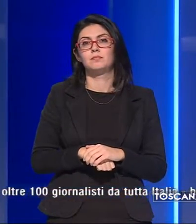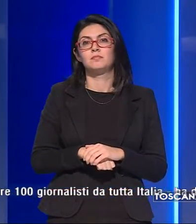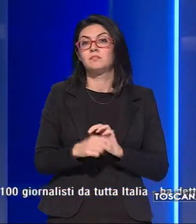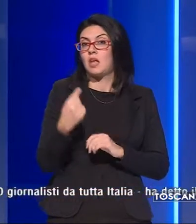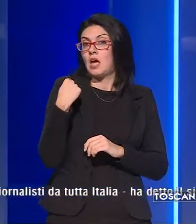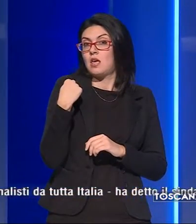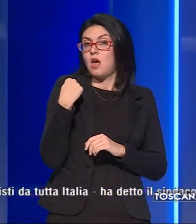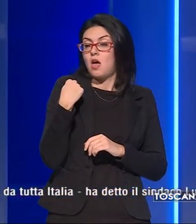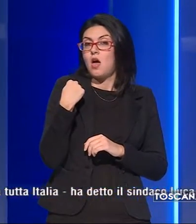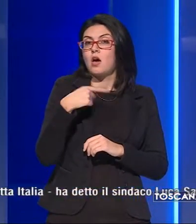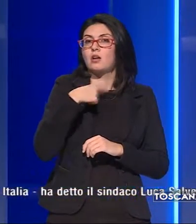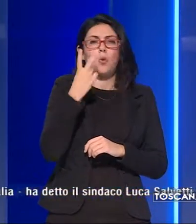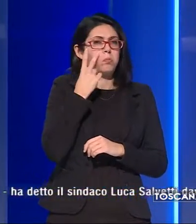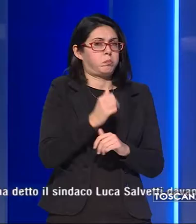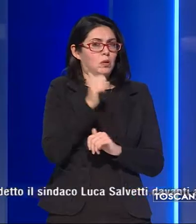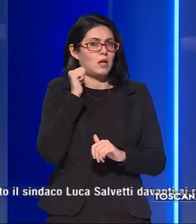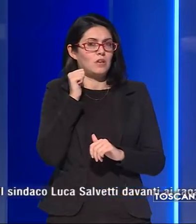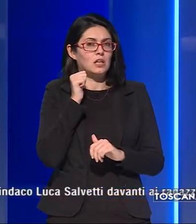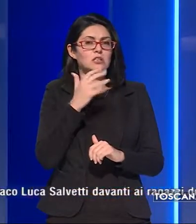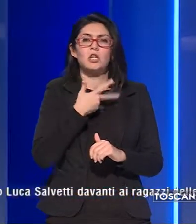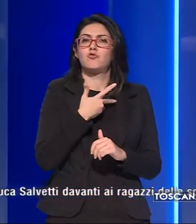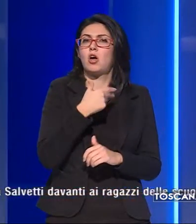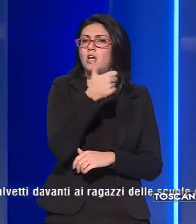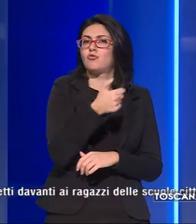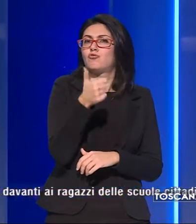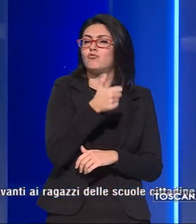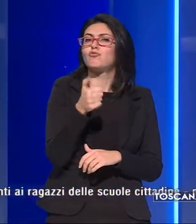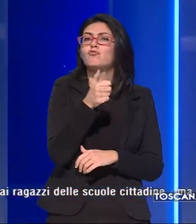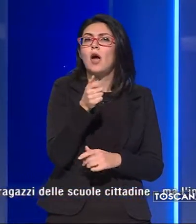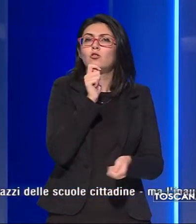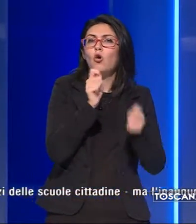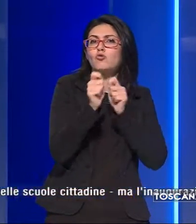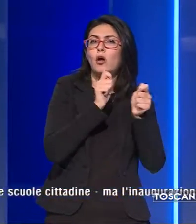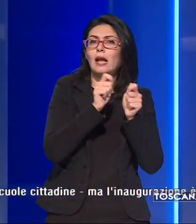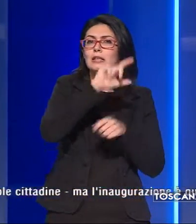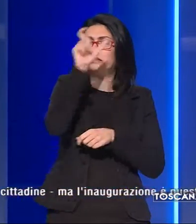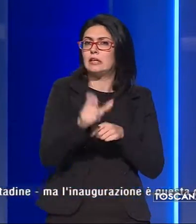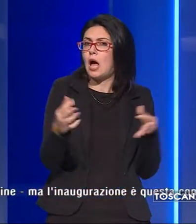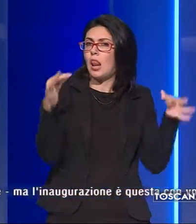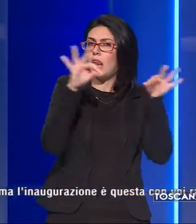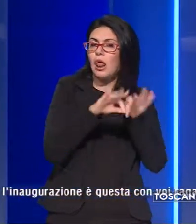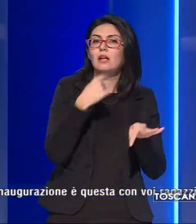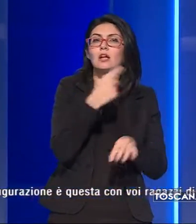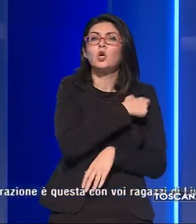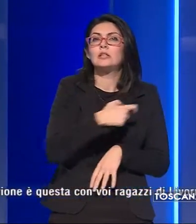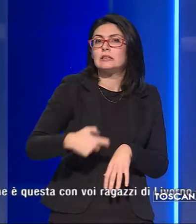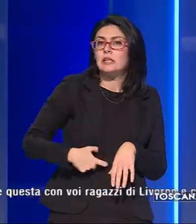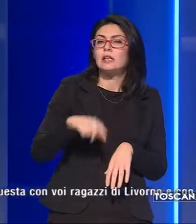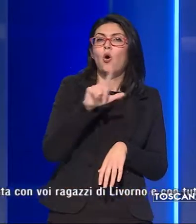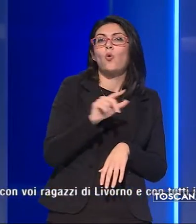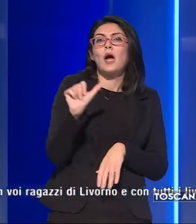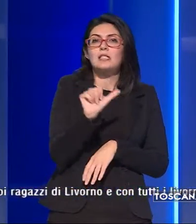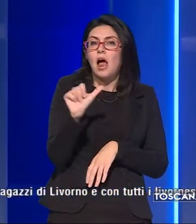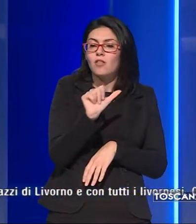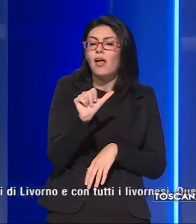Ieri abbiamo fatto una preview con oltre 100 giornalisti da tutta Italia vi ha detto il sindaco Luca Salvetti davanti ai ragazzi delle